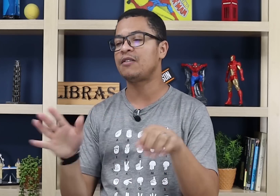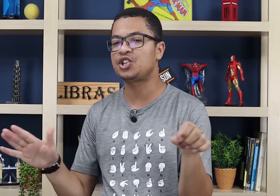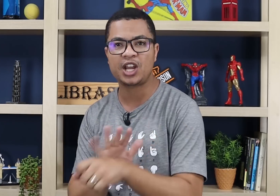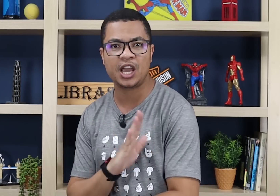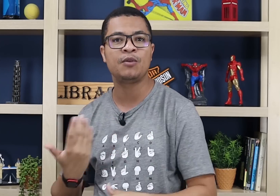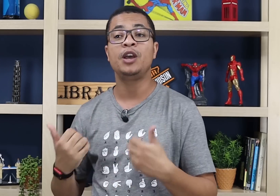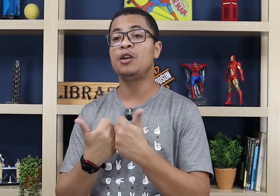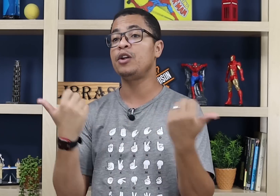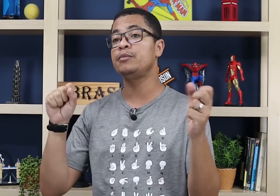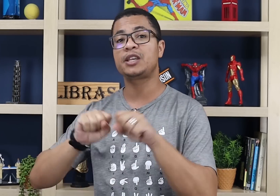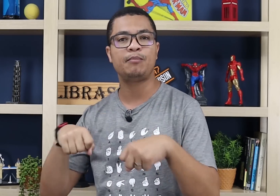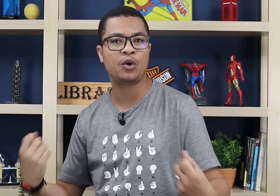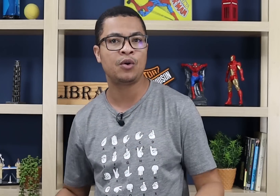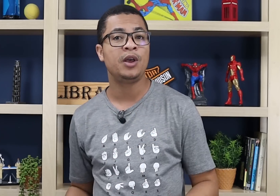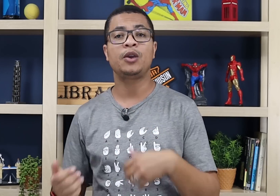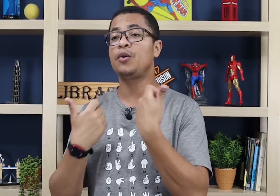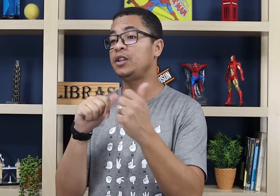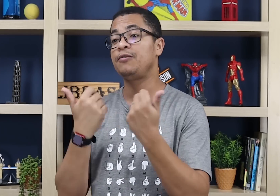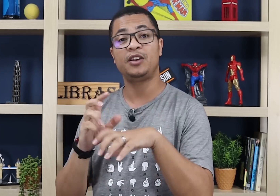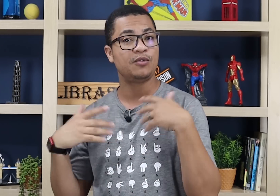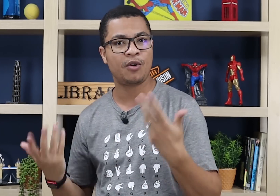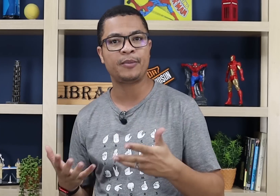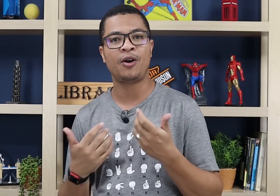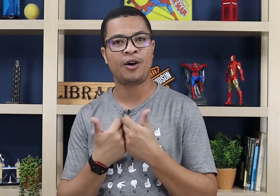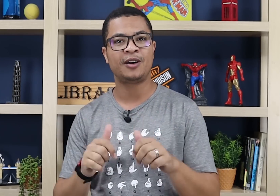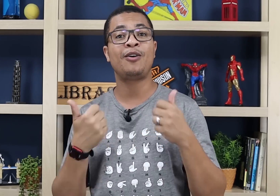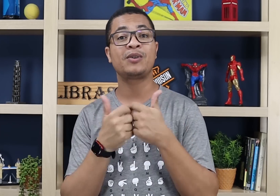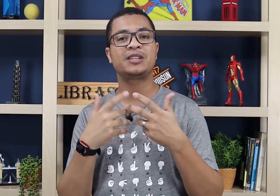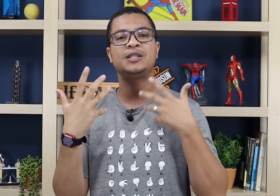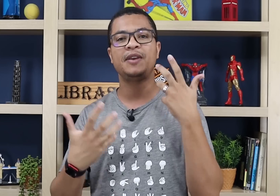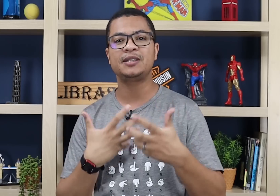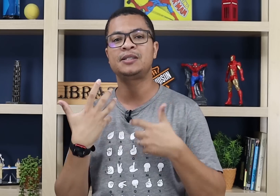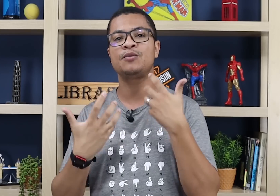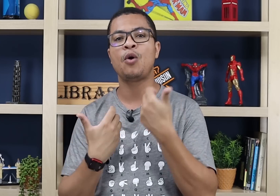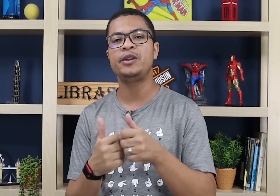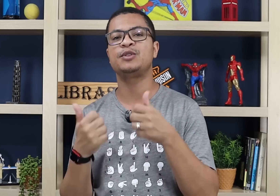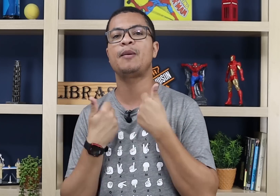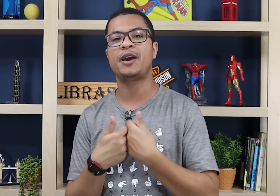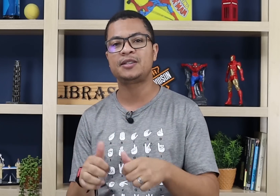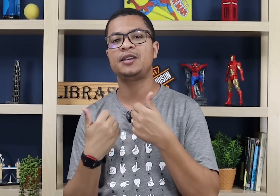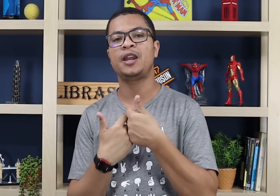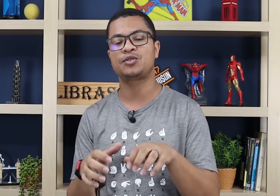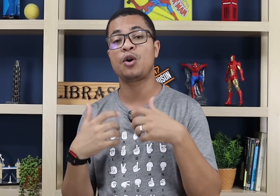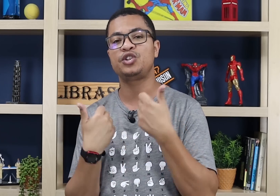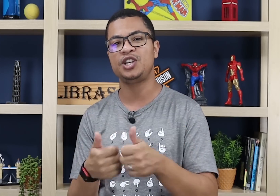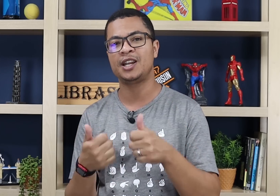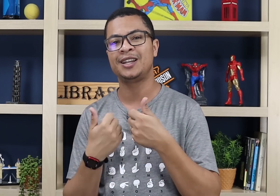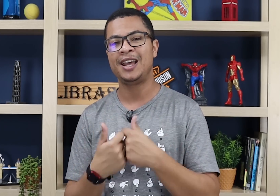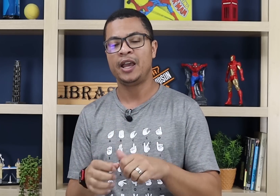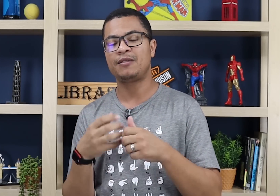tava cheio, que o ônibus quebrou, que eu encontrei fulano no ônibus. Ó, ó, quantas vezes o ônibus vai aparecer aí na sua rotina. Então